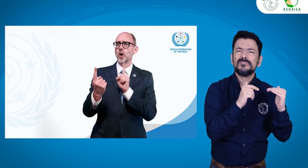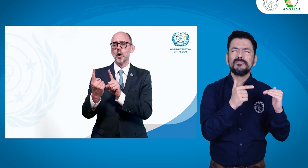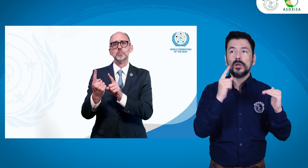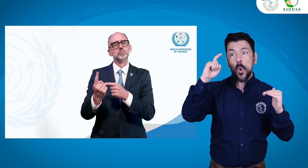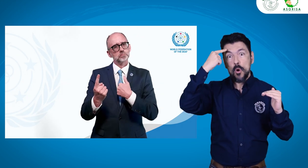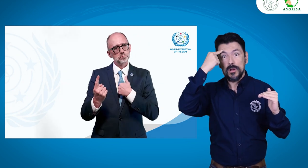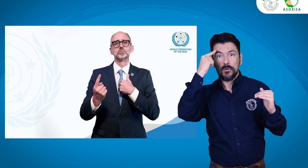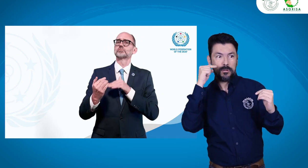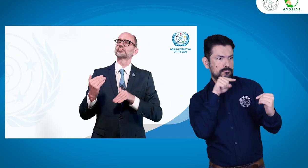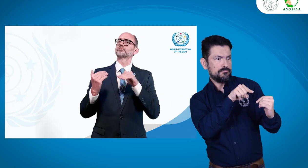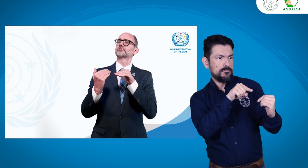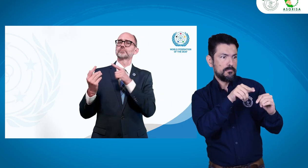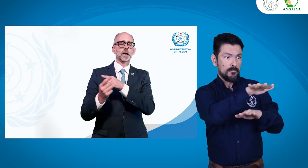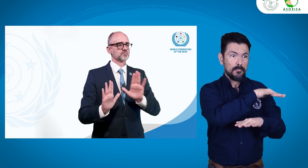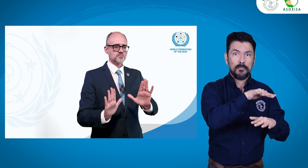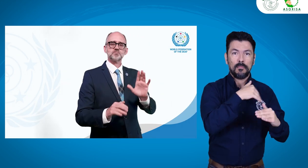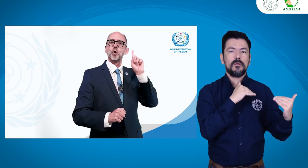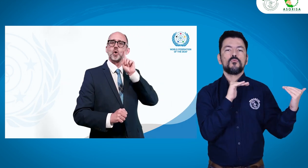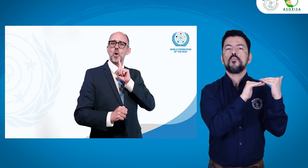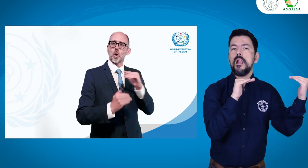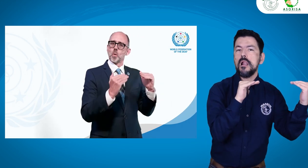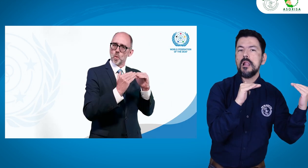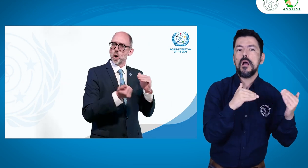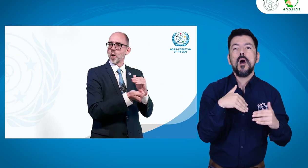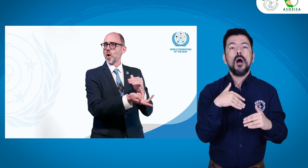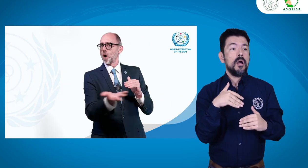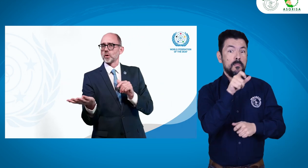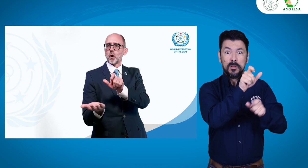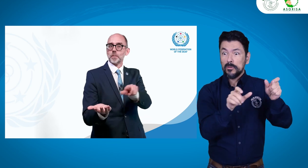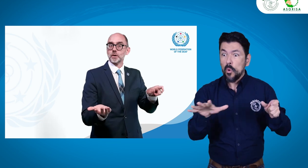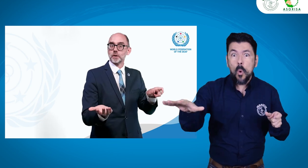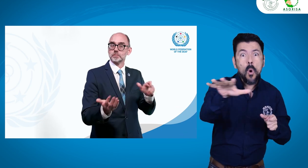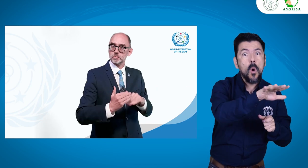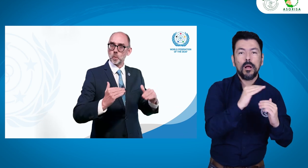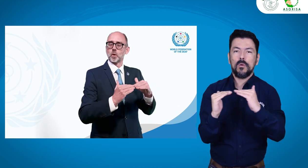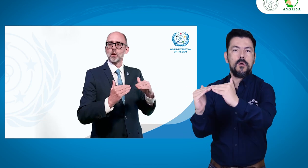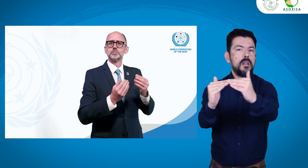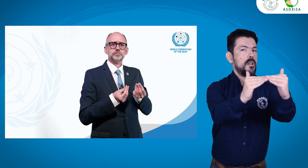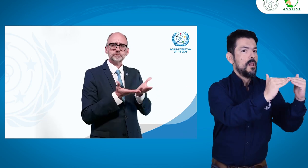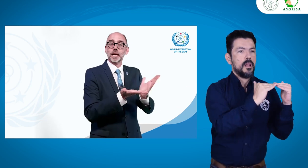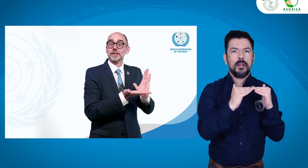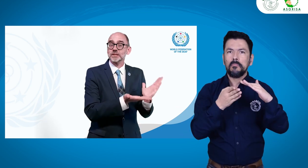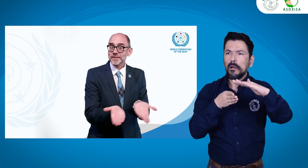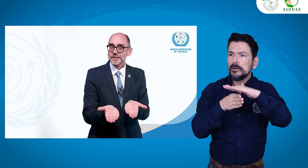inclusión también es hacer esta abogacía con los gobiernos para solicitar la